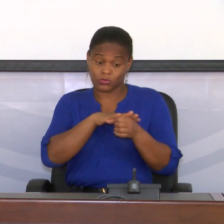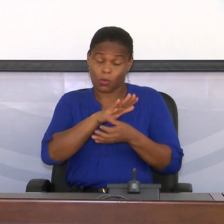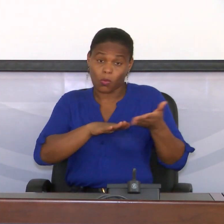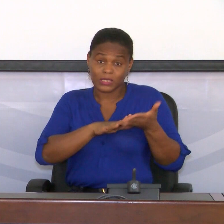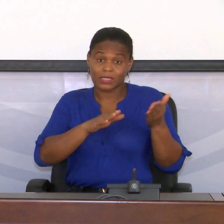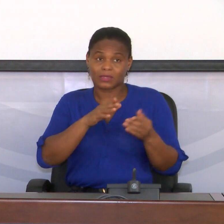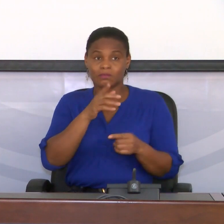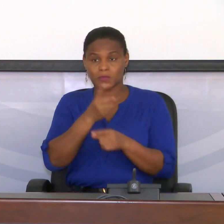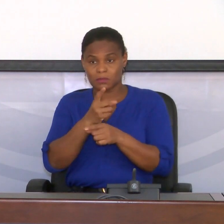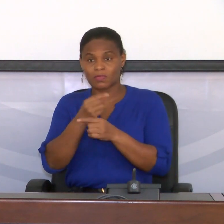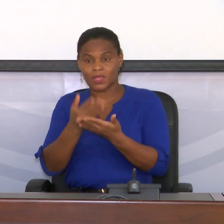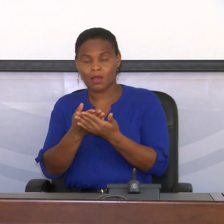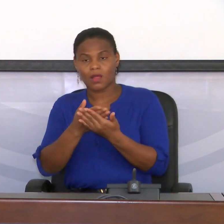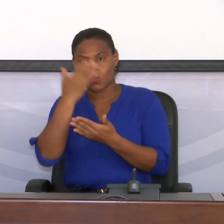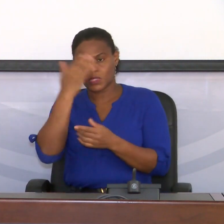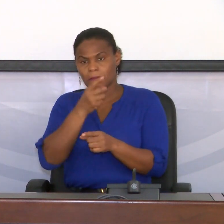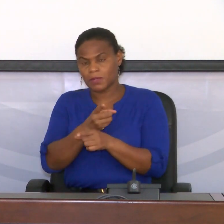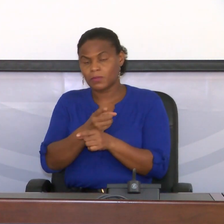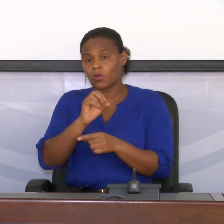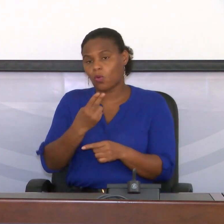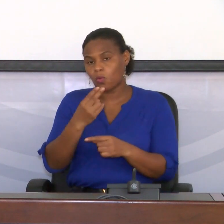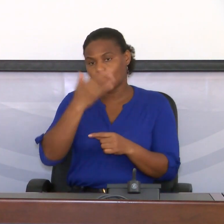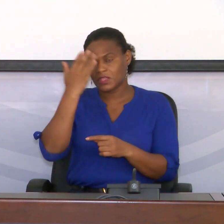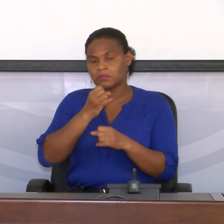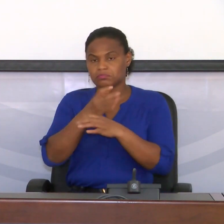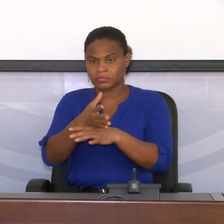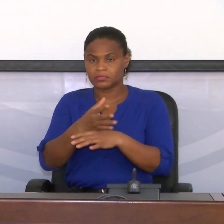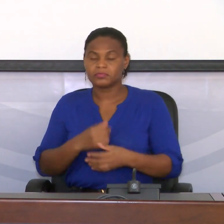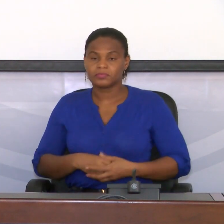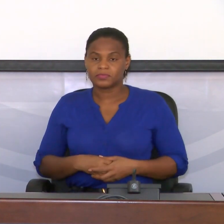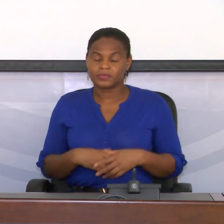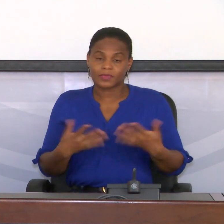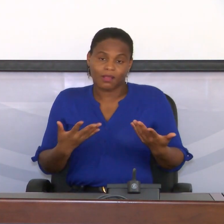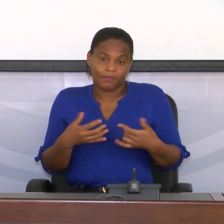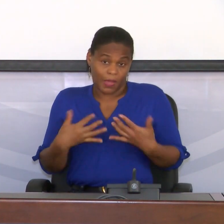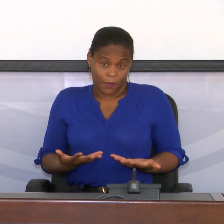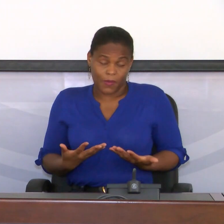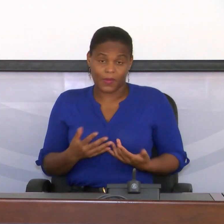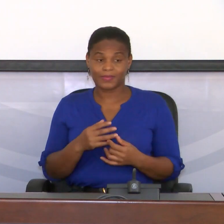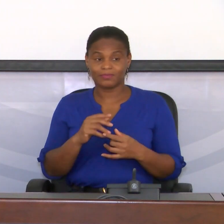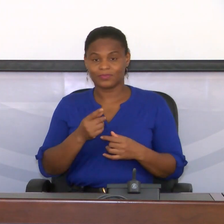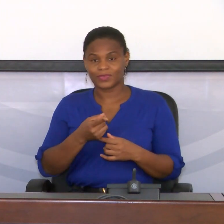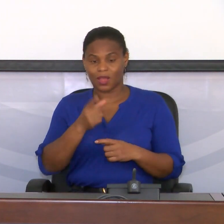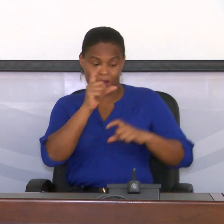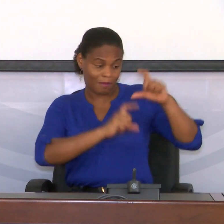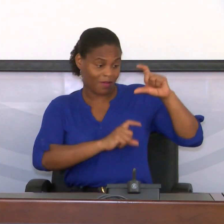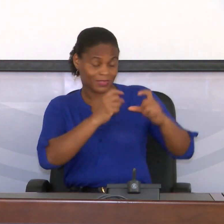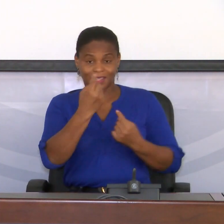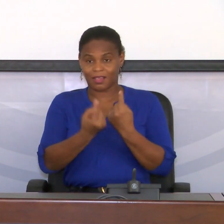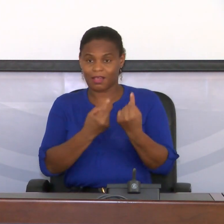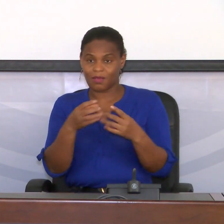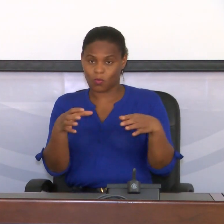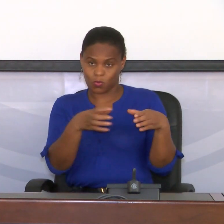nós damos mesmo ou no mesmo dia ou no dia seguinte. E, por enquanto, portanto, as amostras, cada grupo